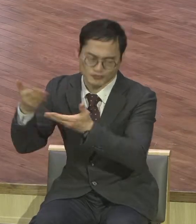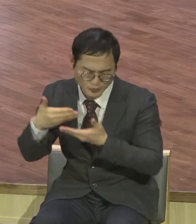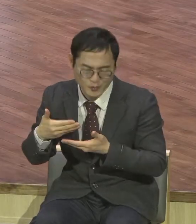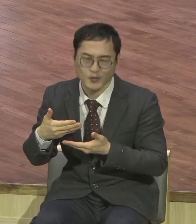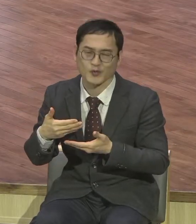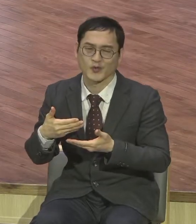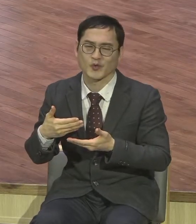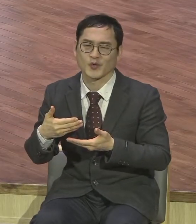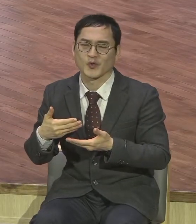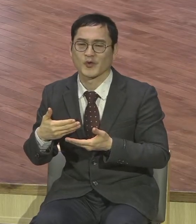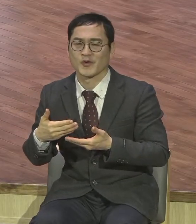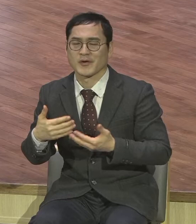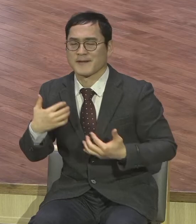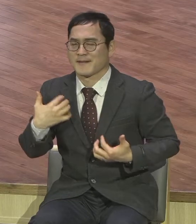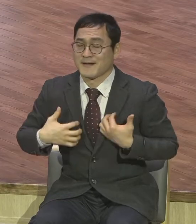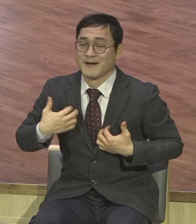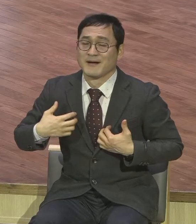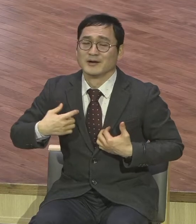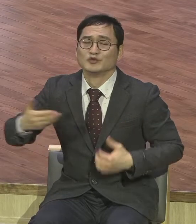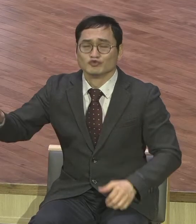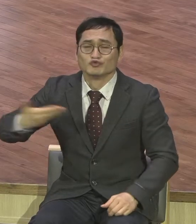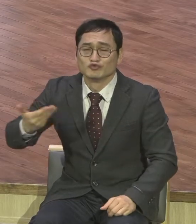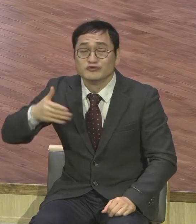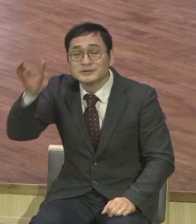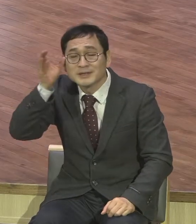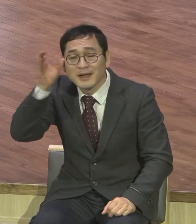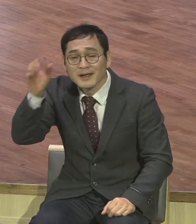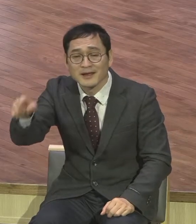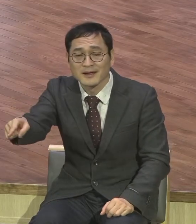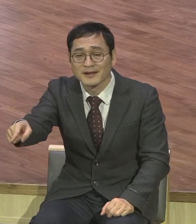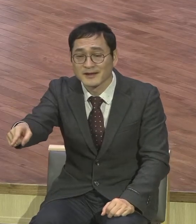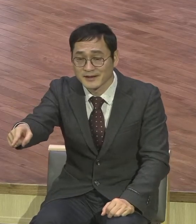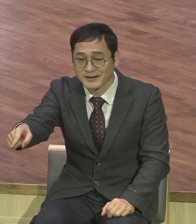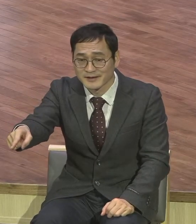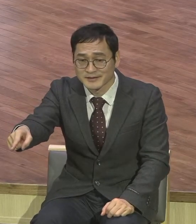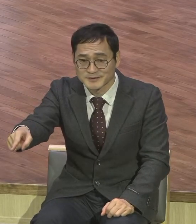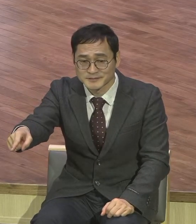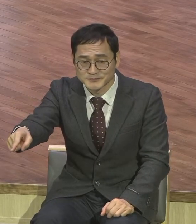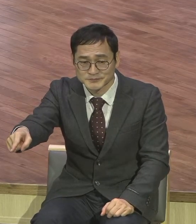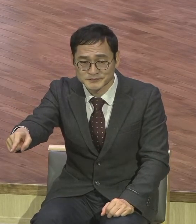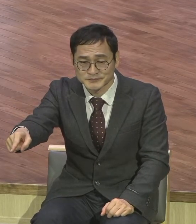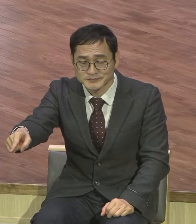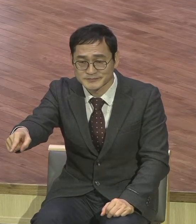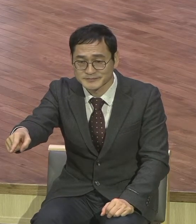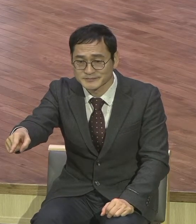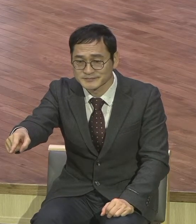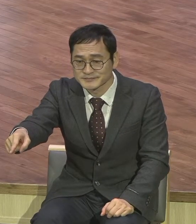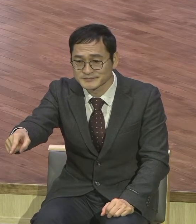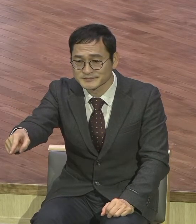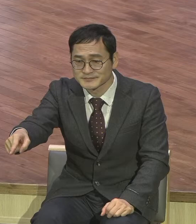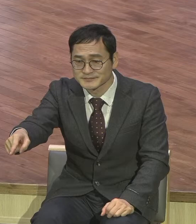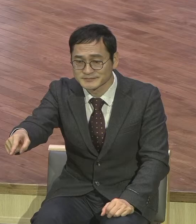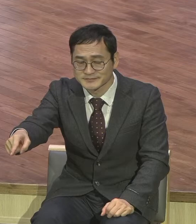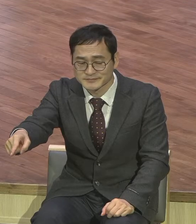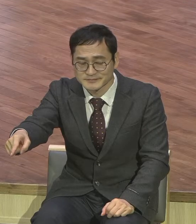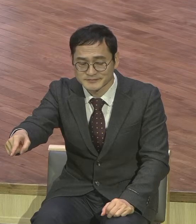크게 그렇게 부흥해 해주실 것이다. 한마디로 정치적 메시아 혁명적